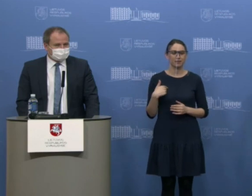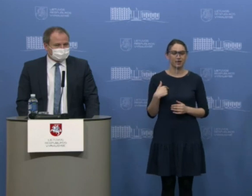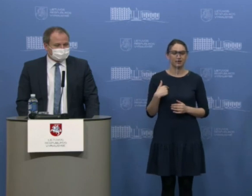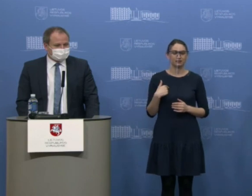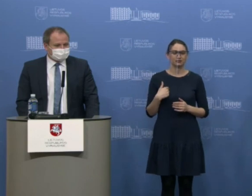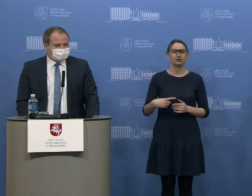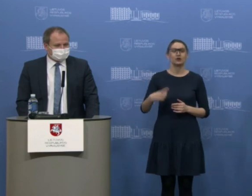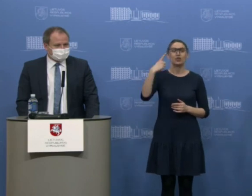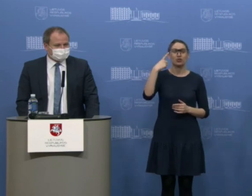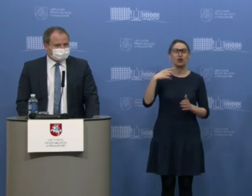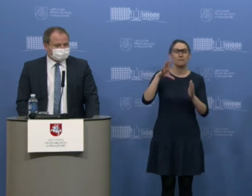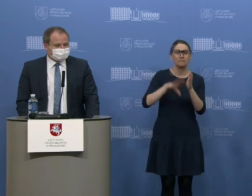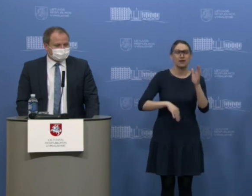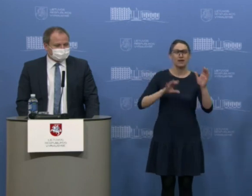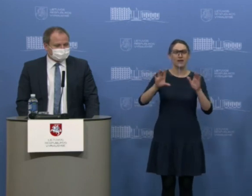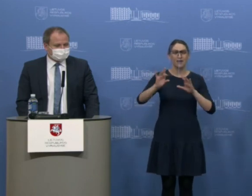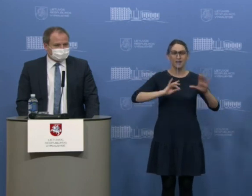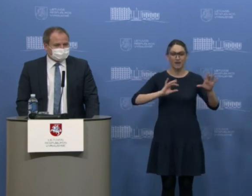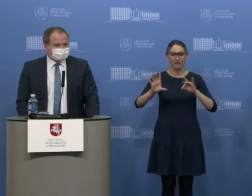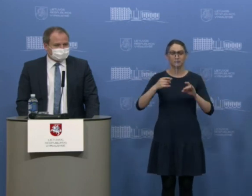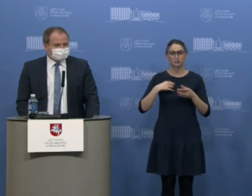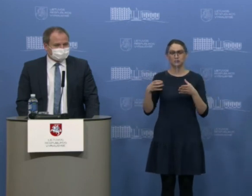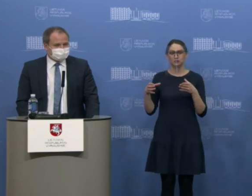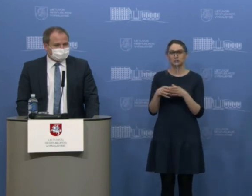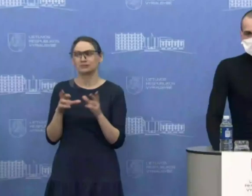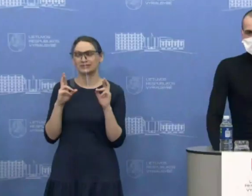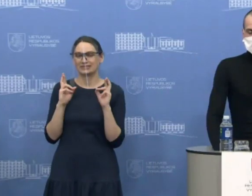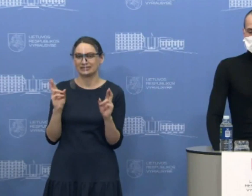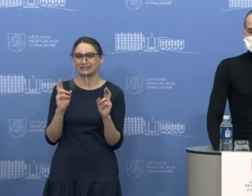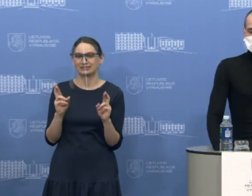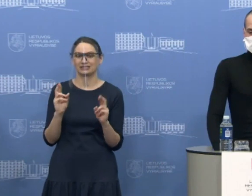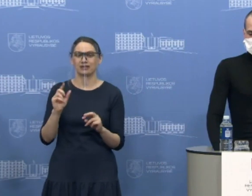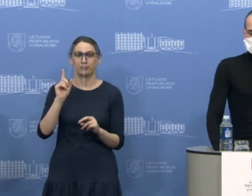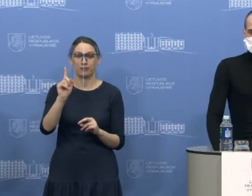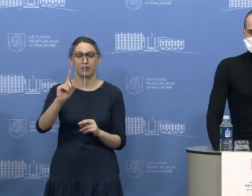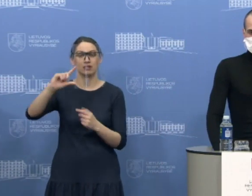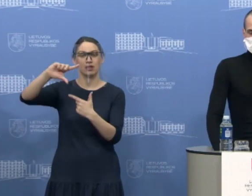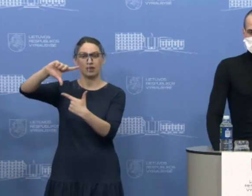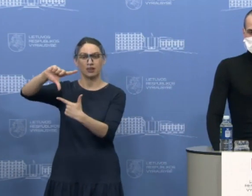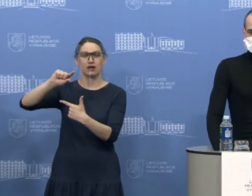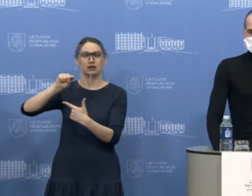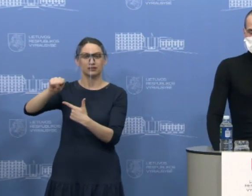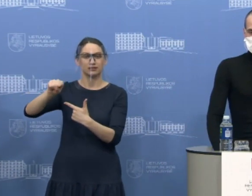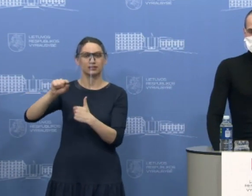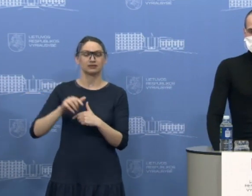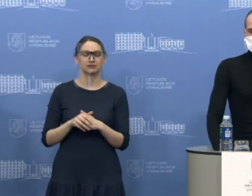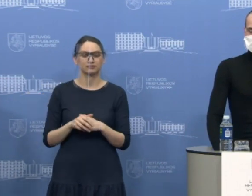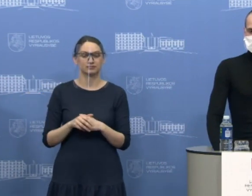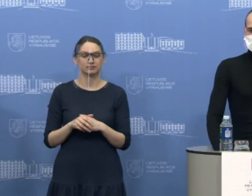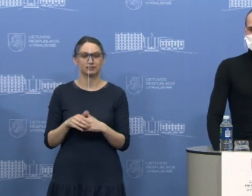norėtume ir mes tikimės, taip, bet LRT iki